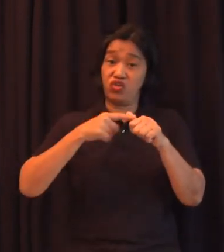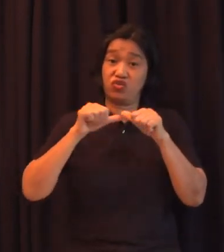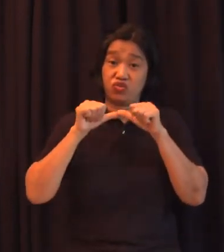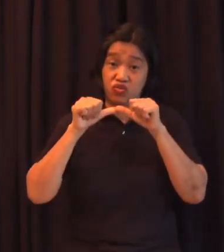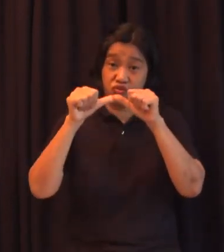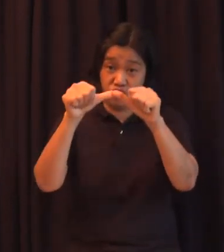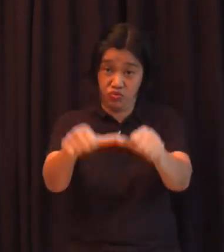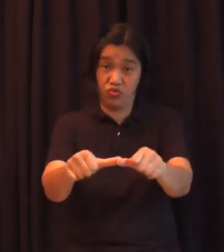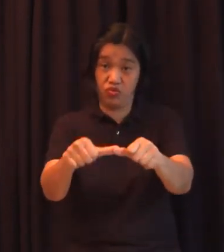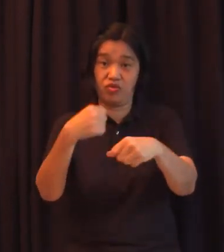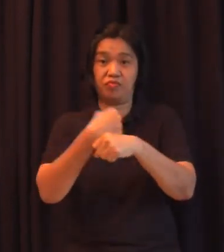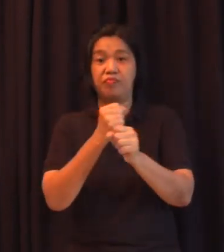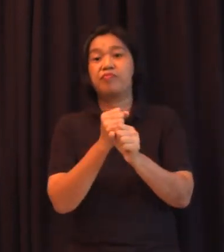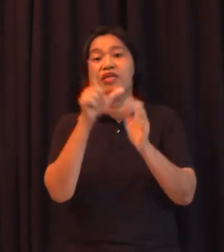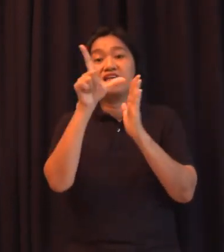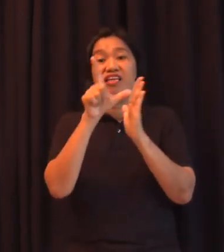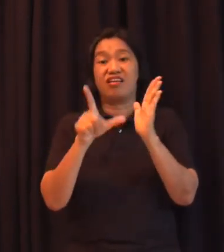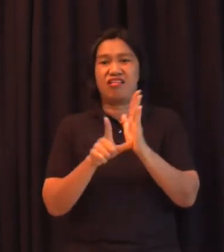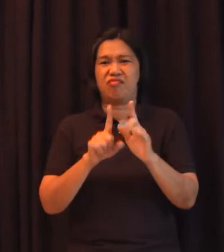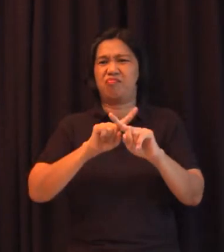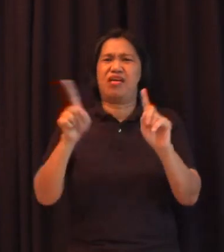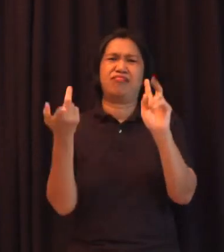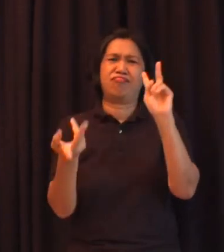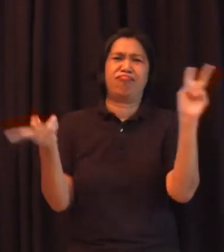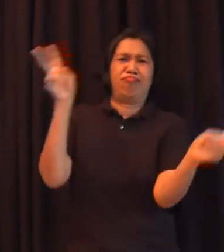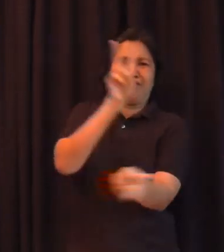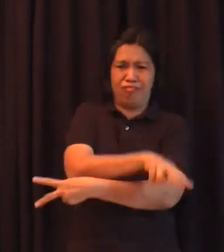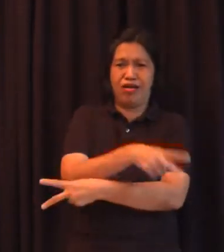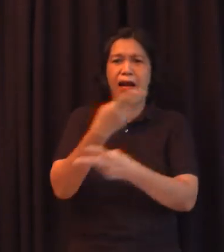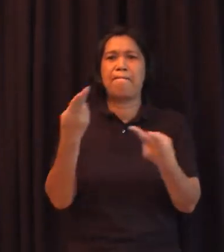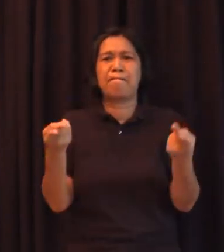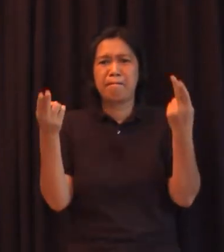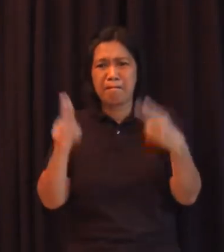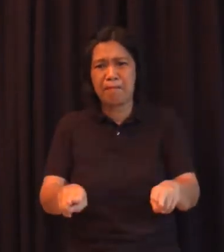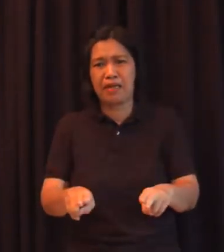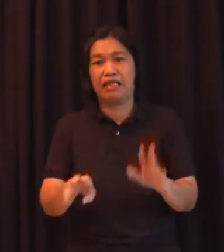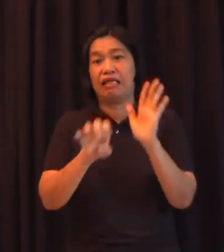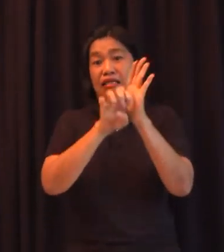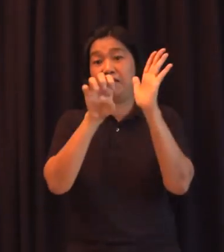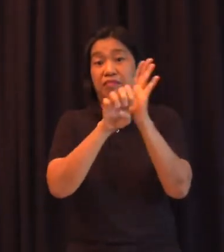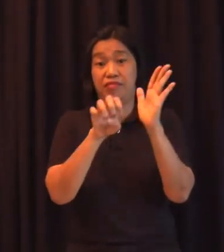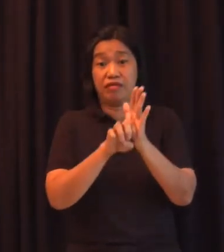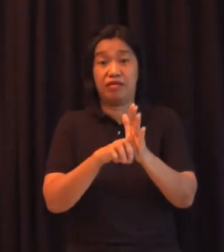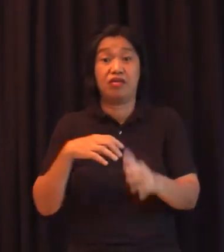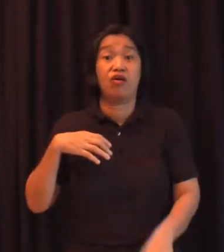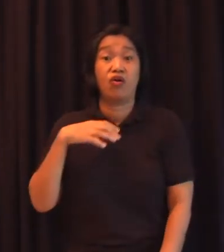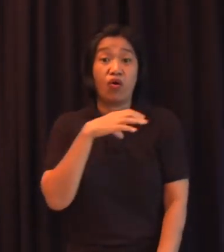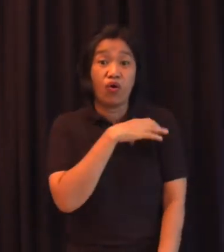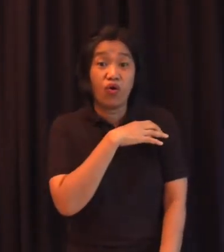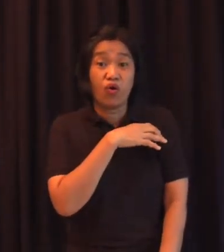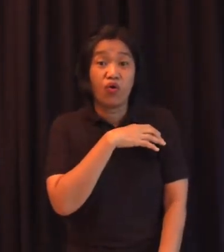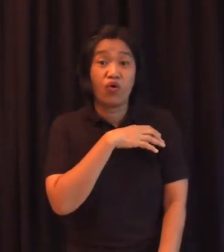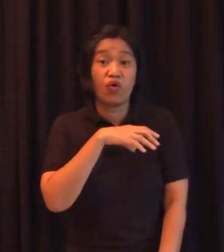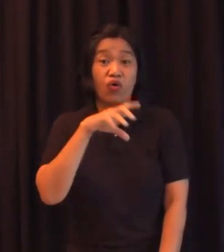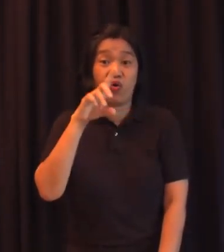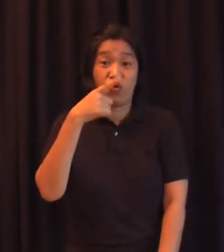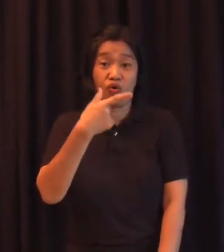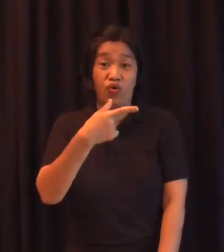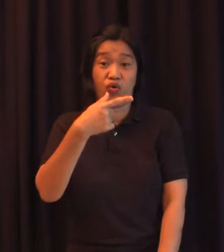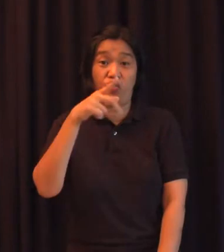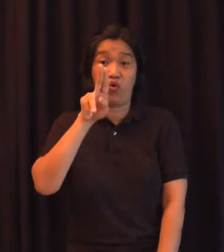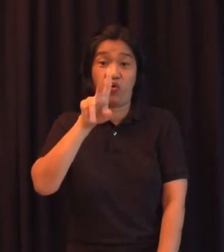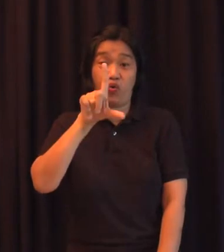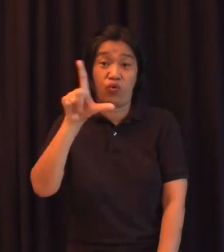Pero kabaliklaran nga yun ang nangyayari. halimbawa sa kongreso sila Gullias Jose